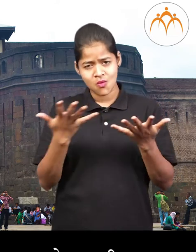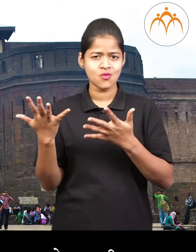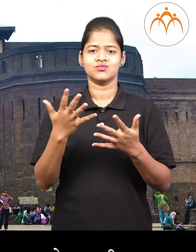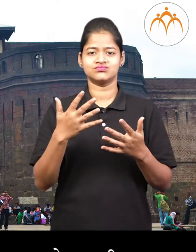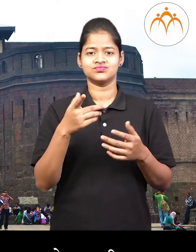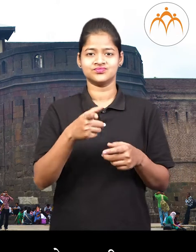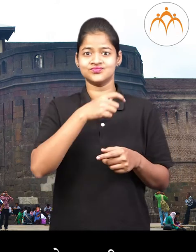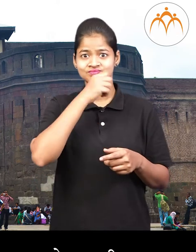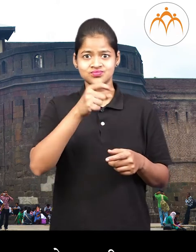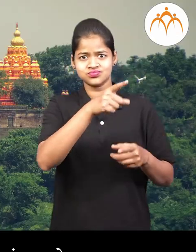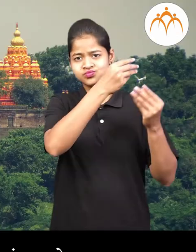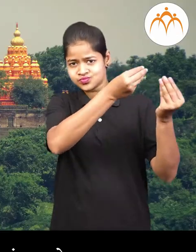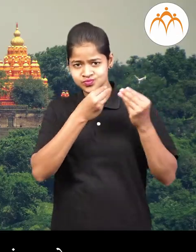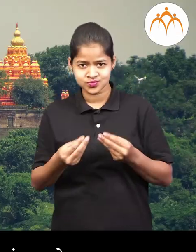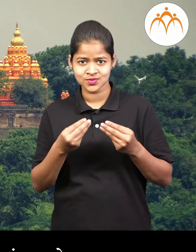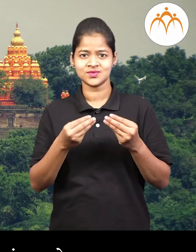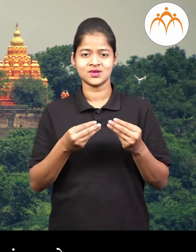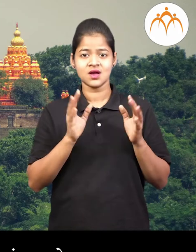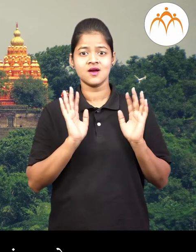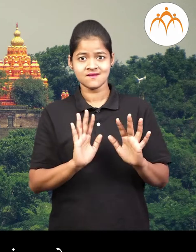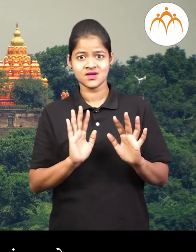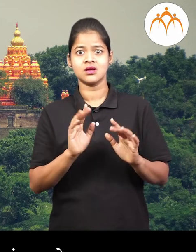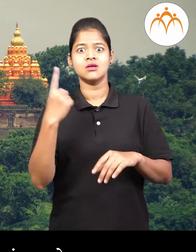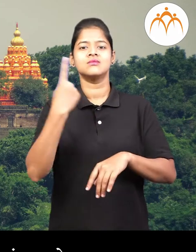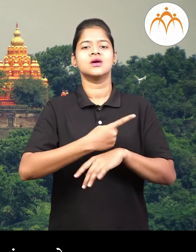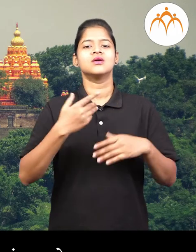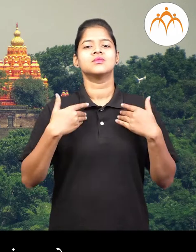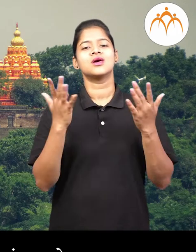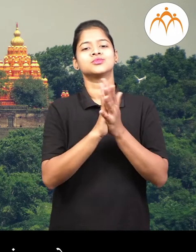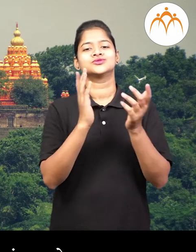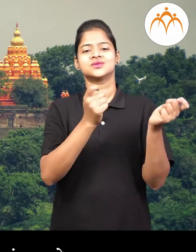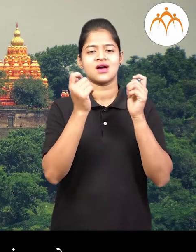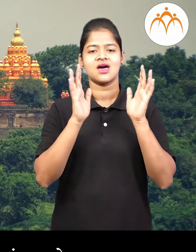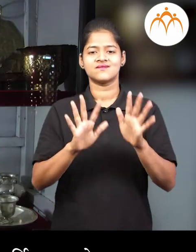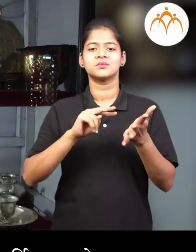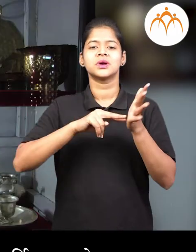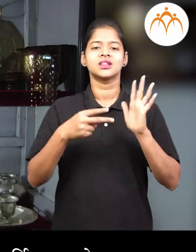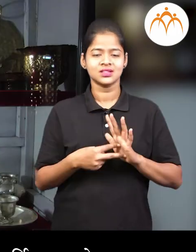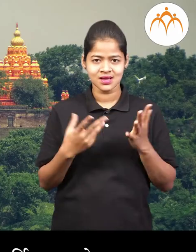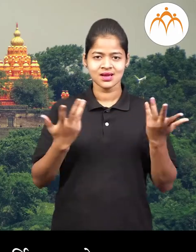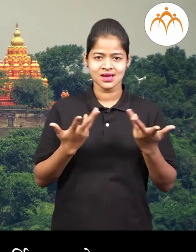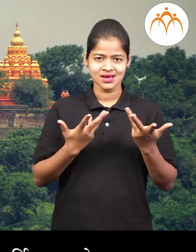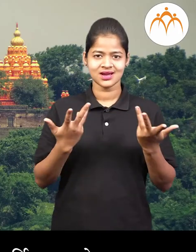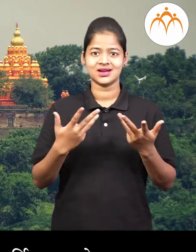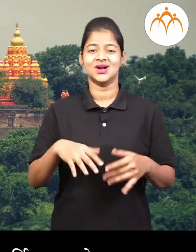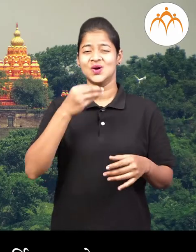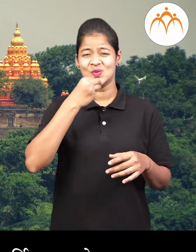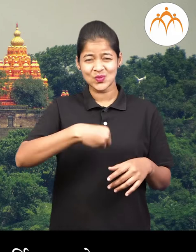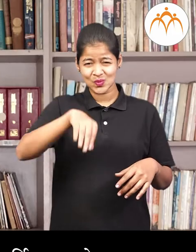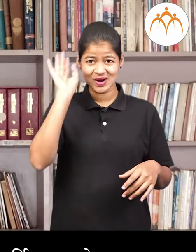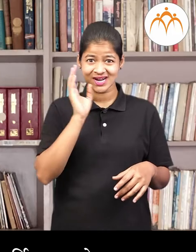आपन भेट द्यावी वार्सा मन जे आधीचा पिढ़ीने सांभाल देला वस्तू इमारती